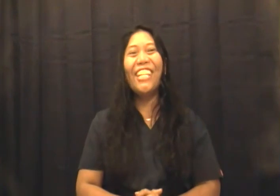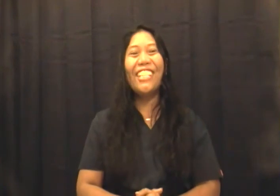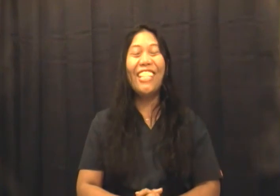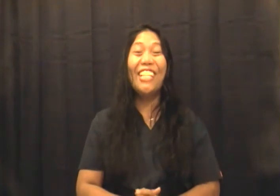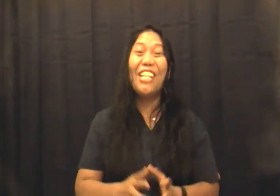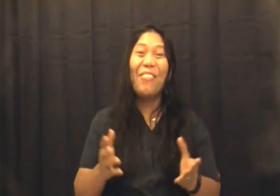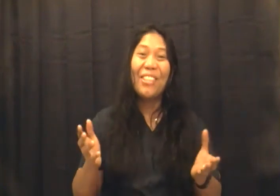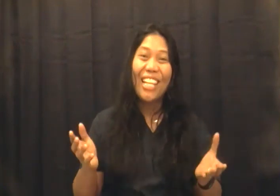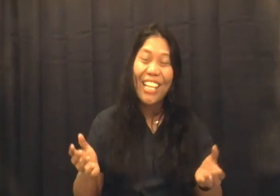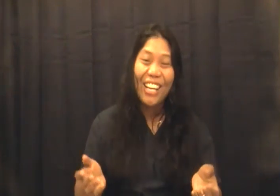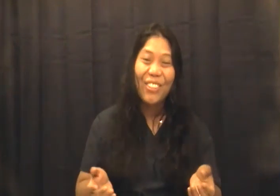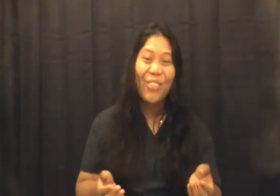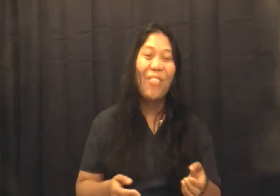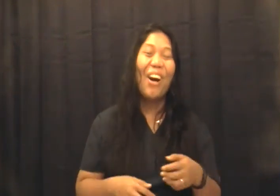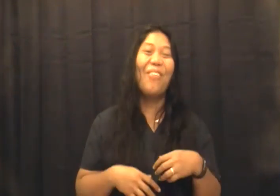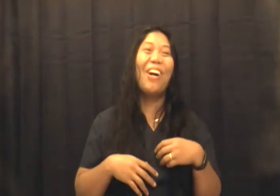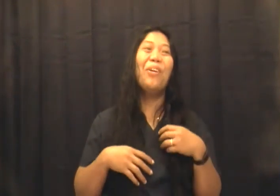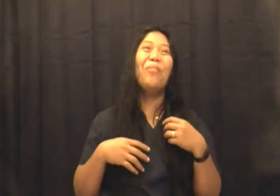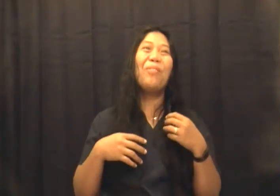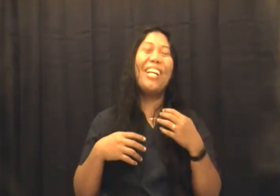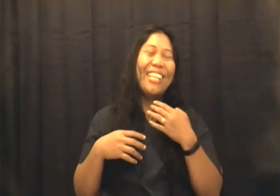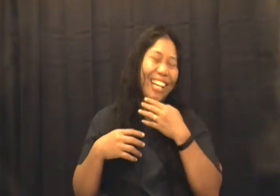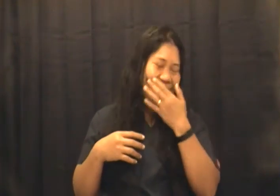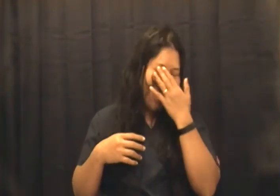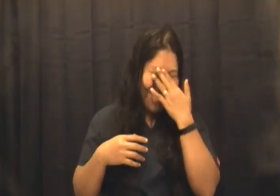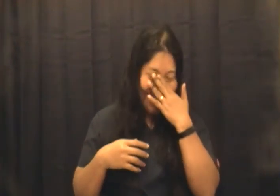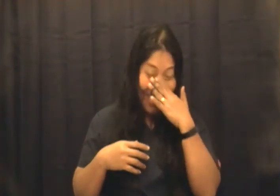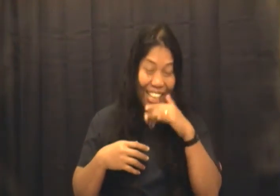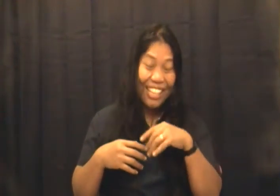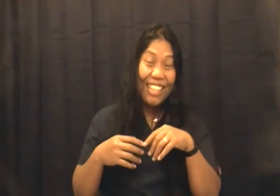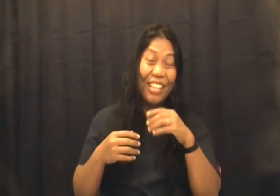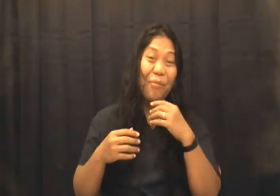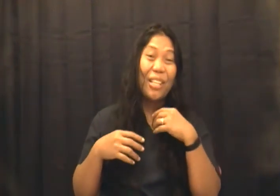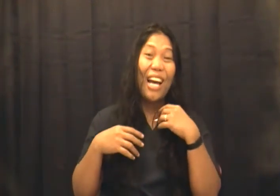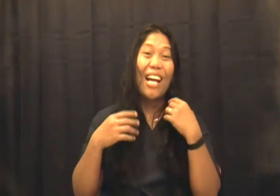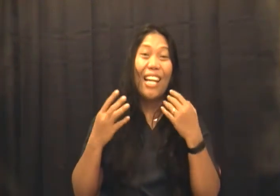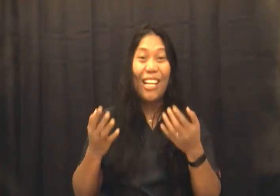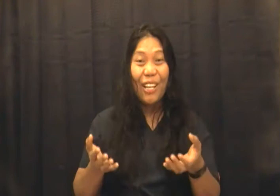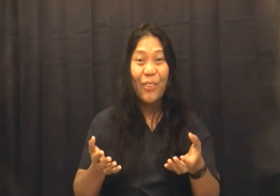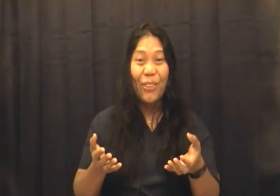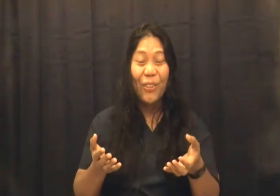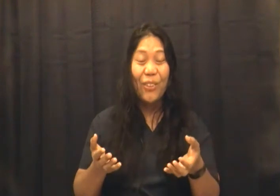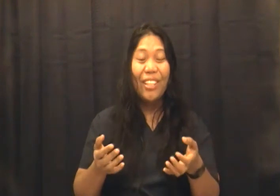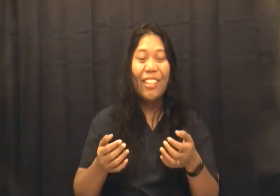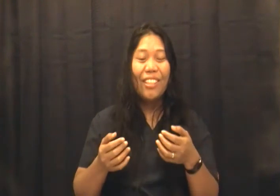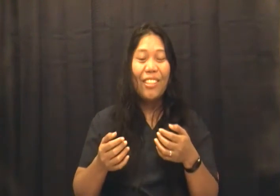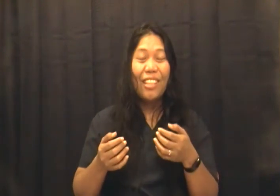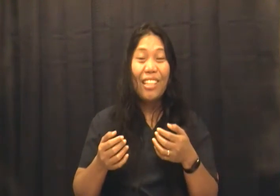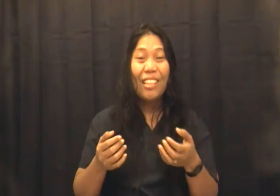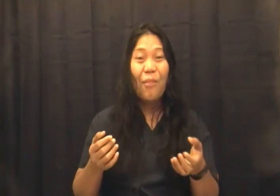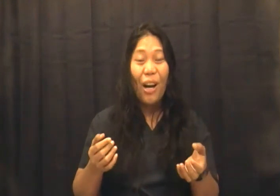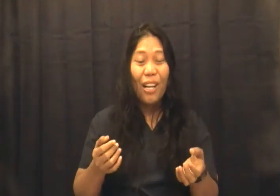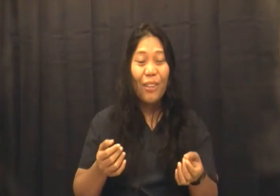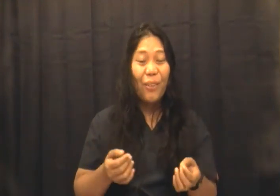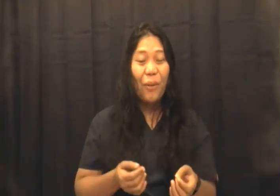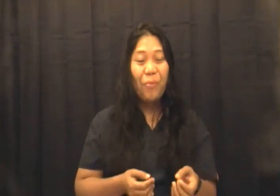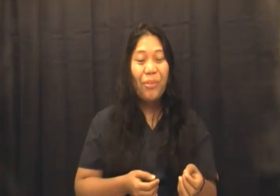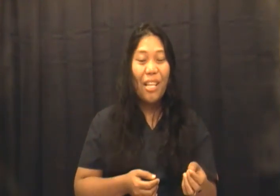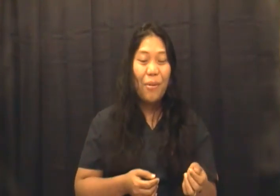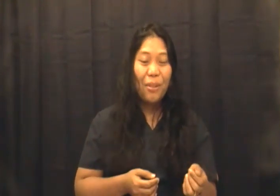Hindi naman talaga ako tumawa. Kaya lang, kaya lang pag naalala ko yun, natatawa ako. Sabi